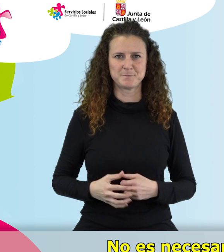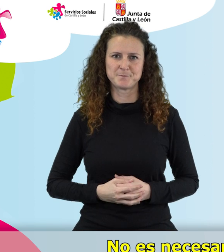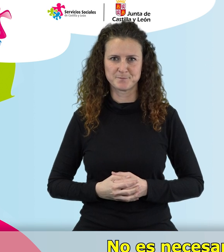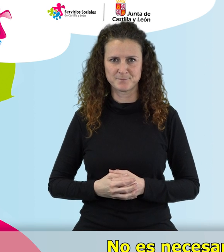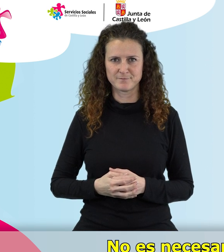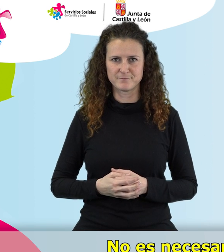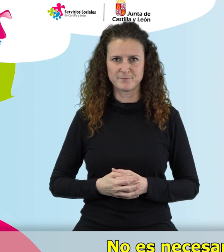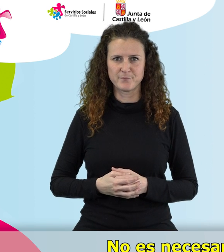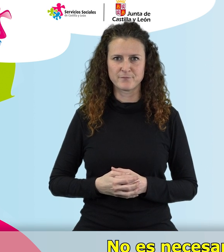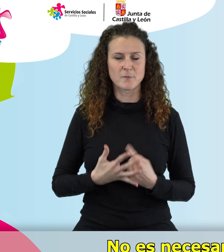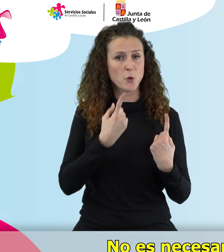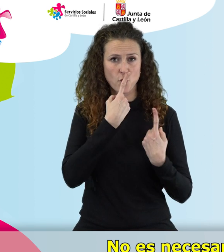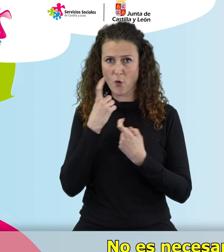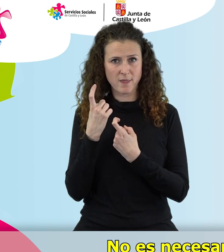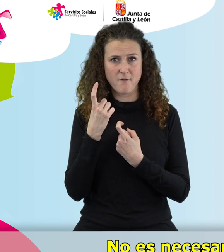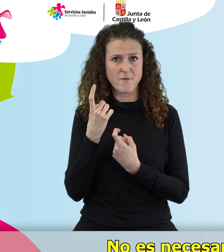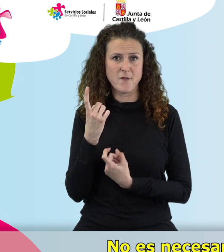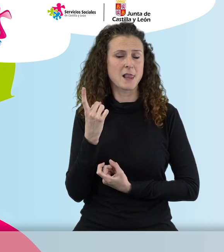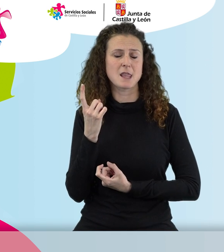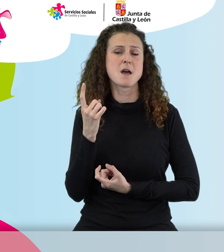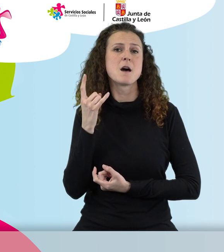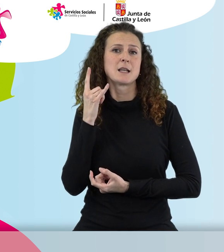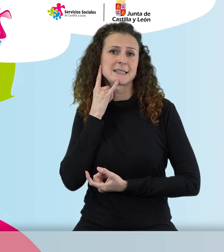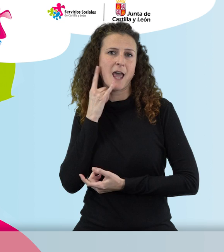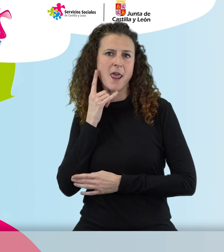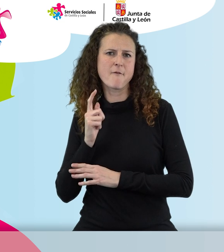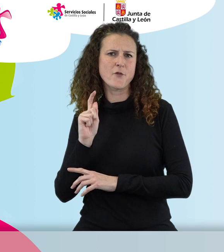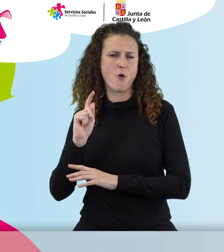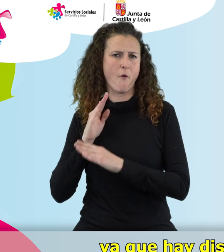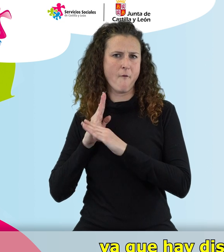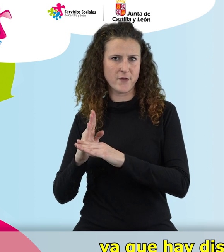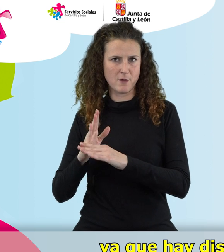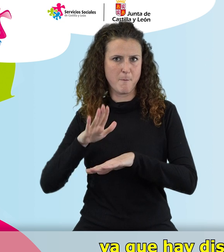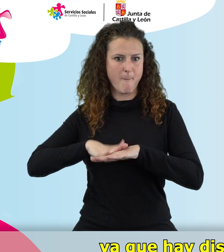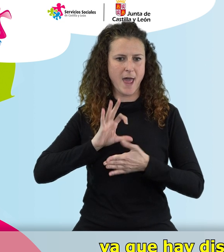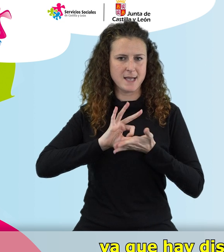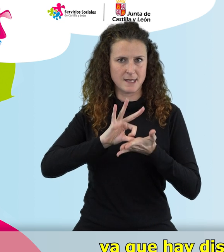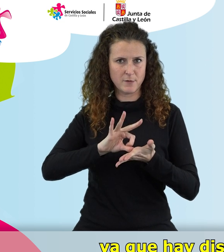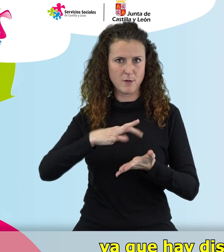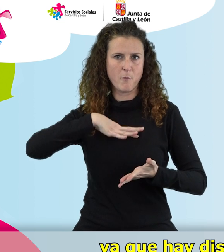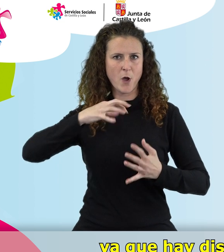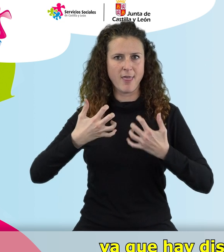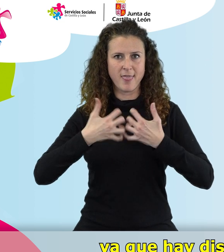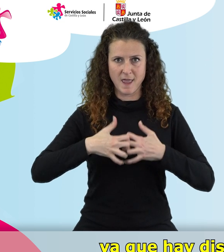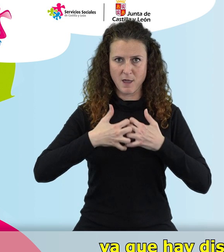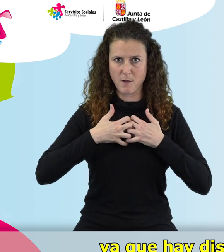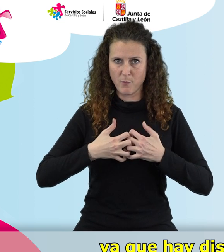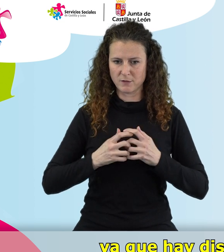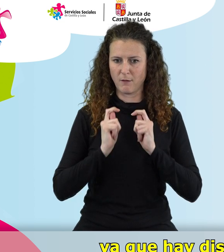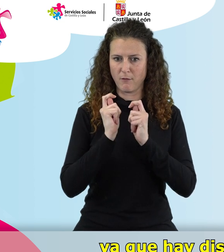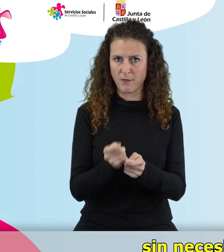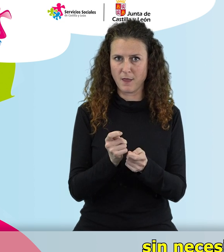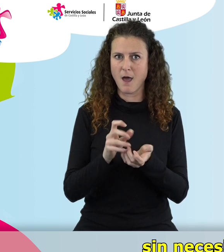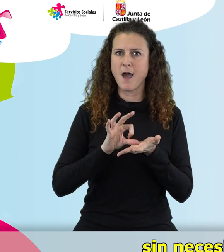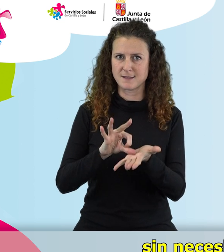No es necesario tener línea de teléfono fijo para poder recibir el servicio, ya que hay dispositivos que permiten prestar